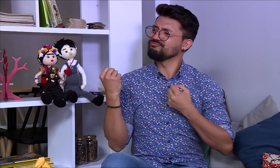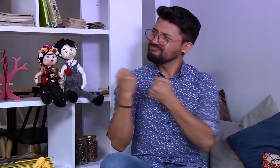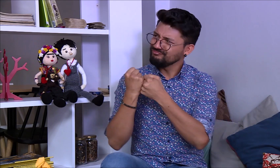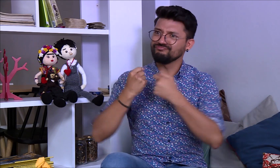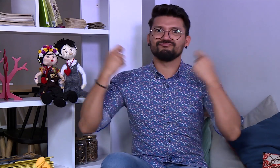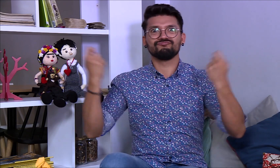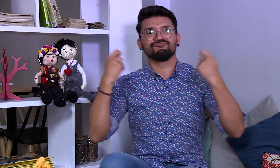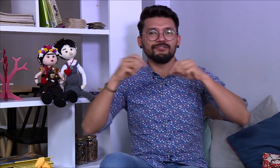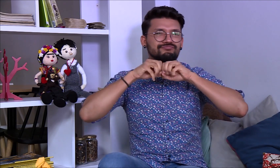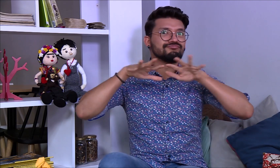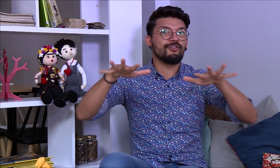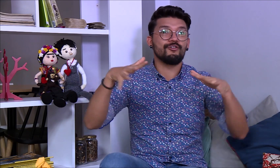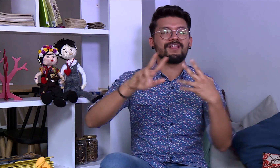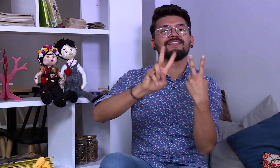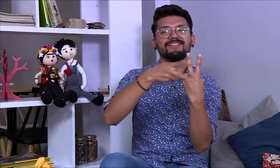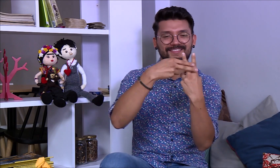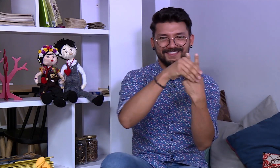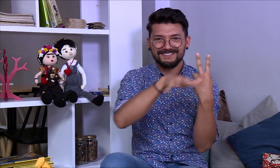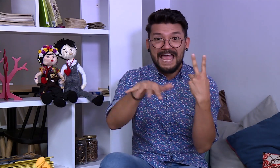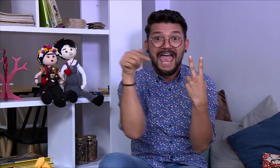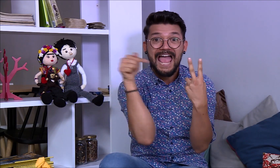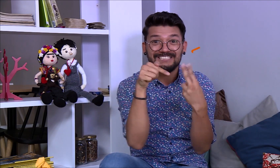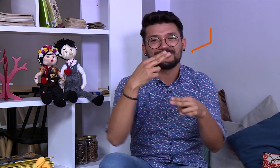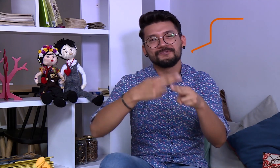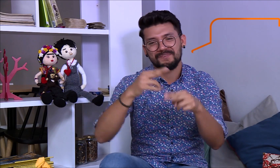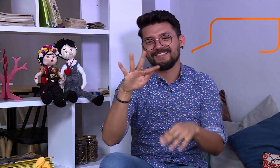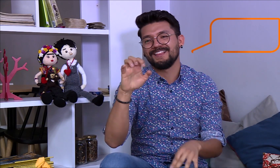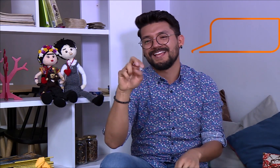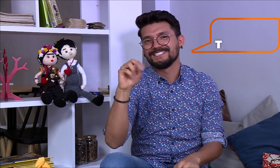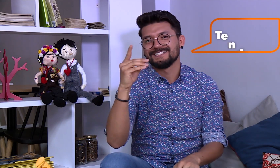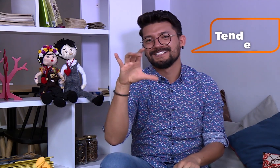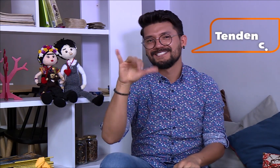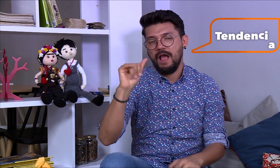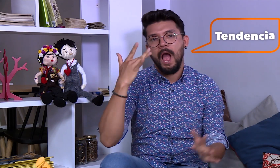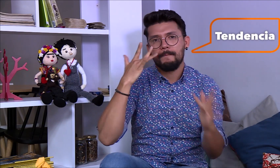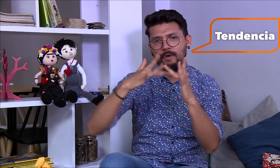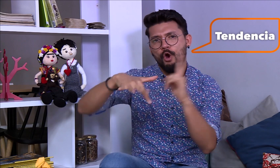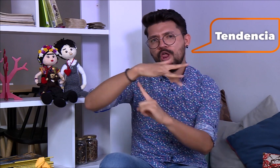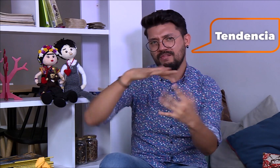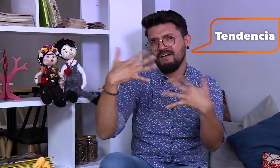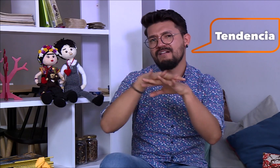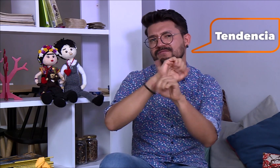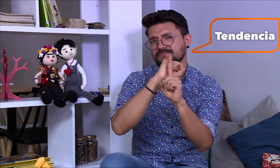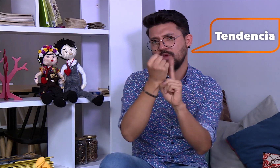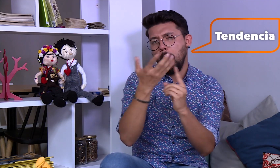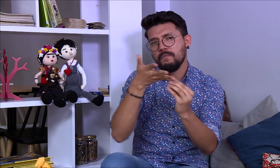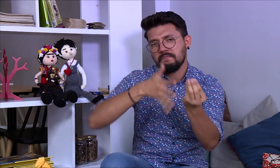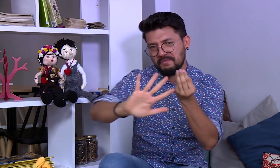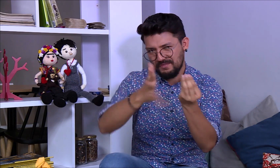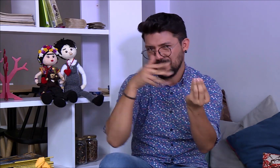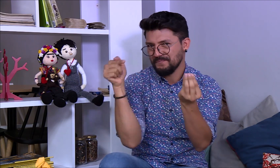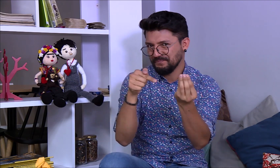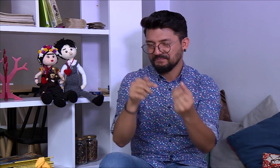Cuando esto sucede, le da el nombre de tendencia. La seña que le hemos dado es esta.